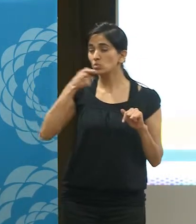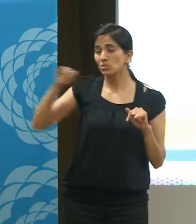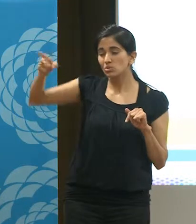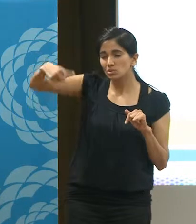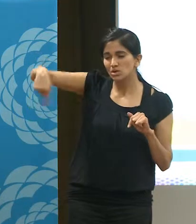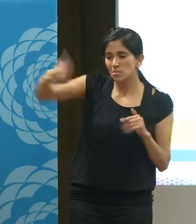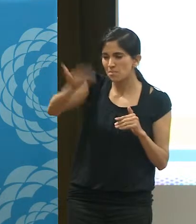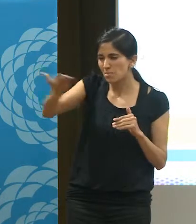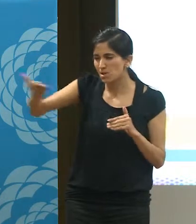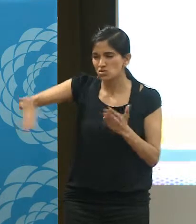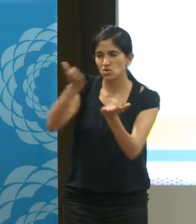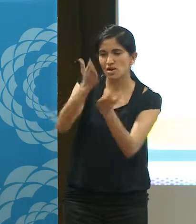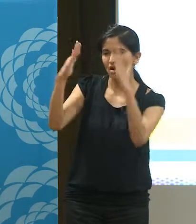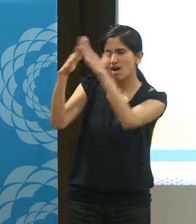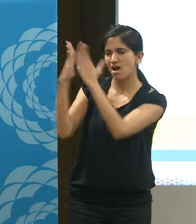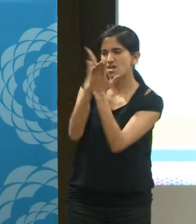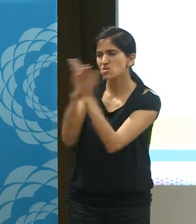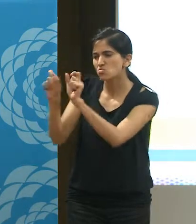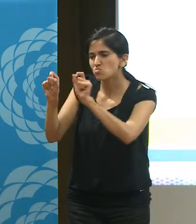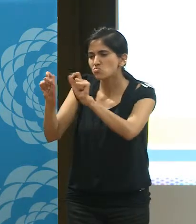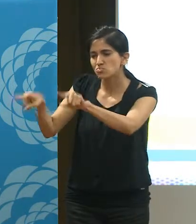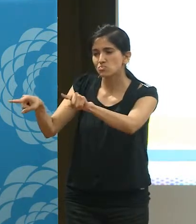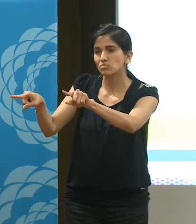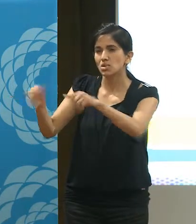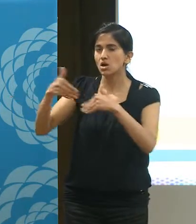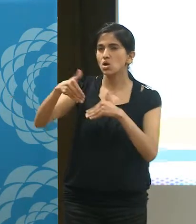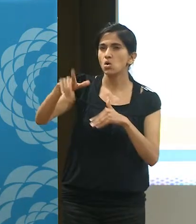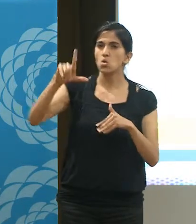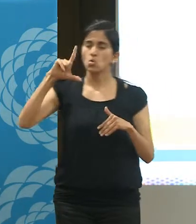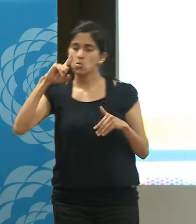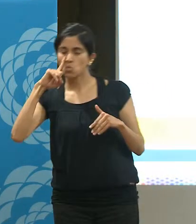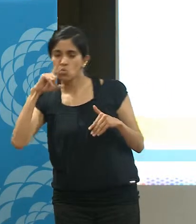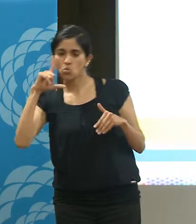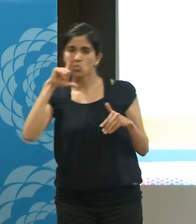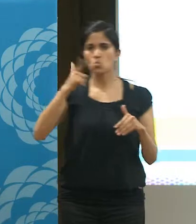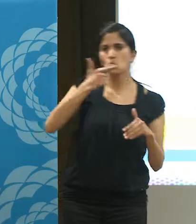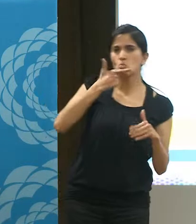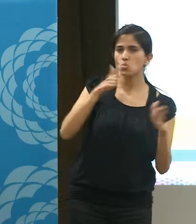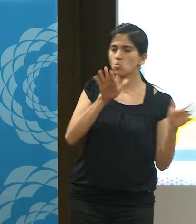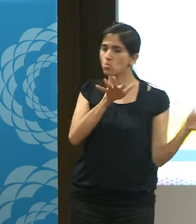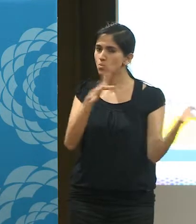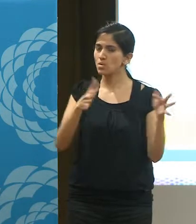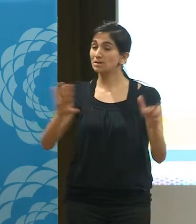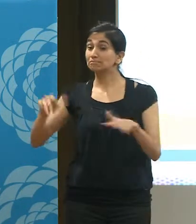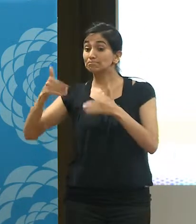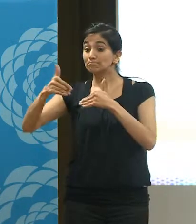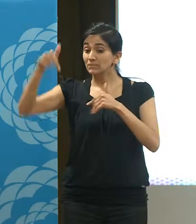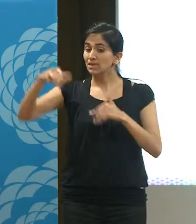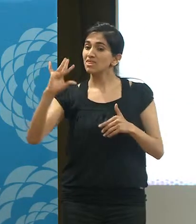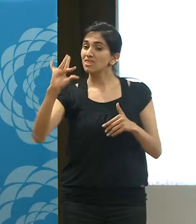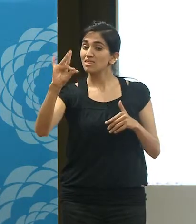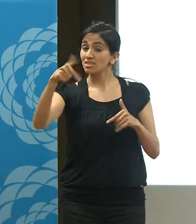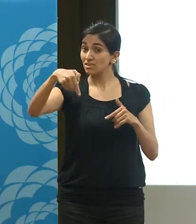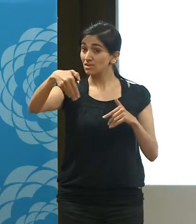vivienda, que va a tener casas, en algún momento nos dijeron que en julio, en algún momento nos dijeron que en septiembre, ahora nos dicen que tal vez en diciembre, se va a